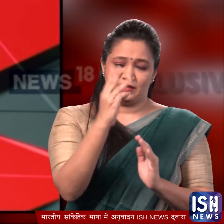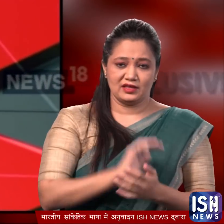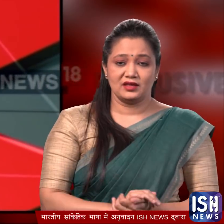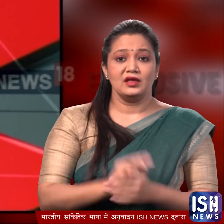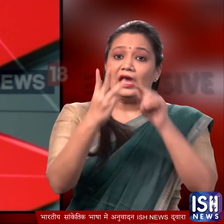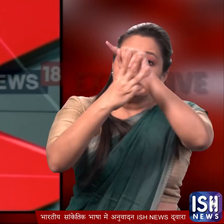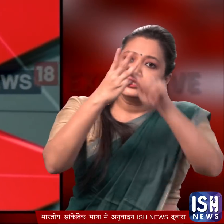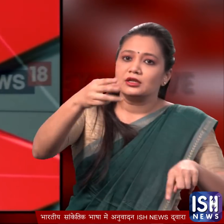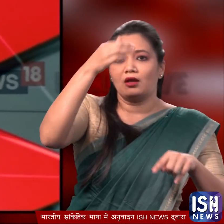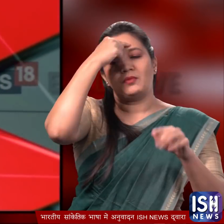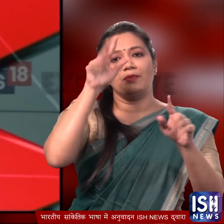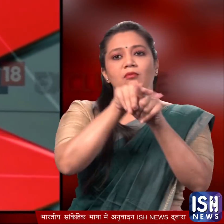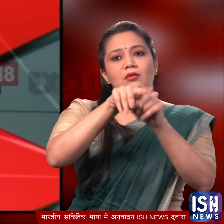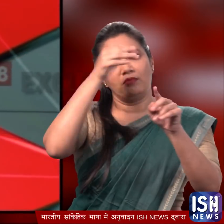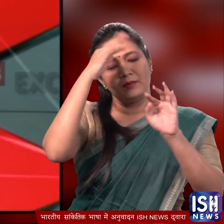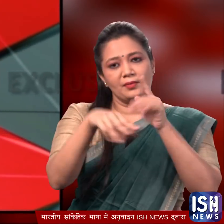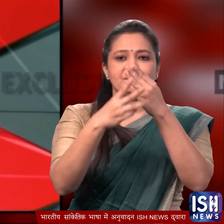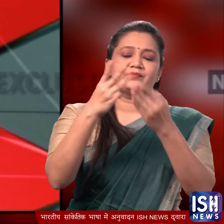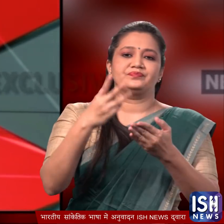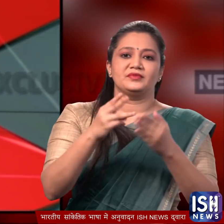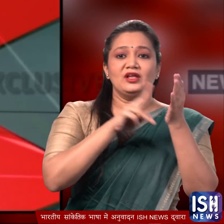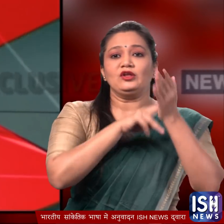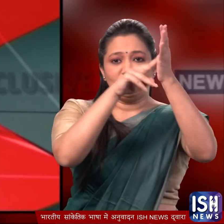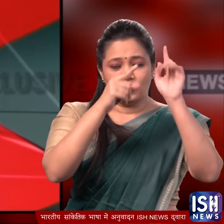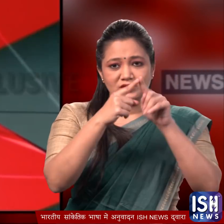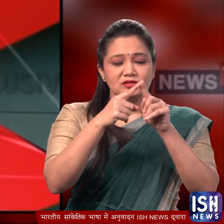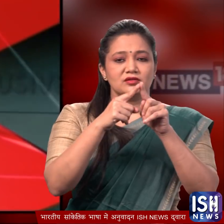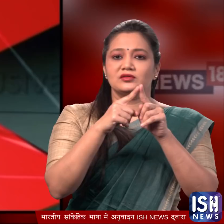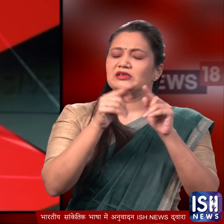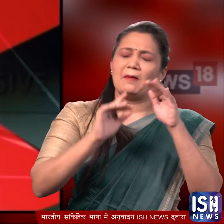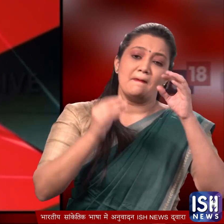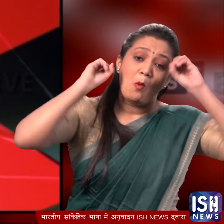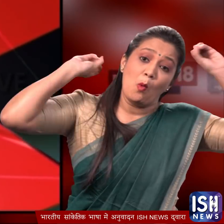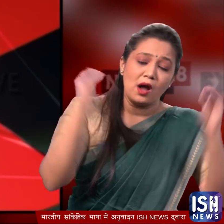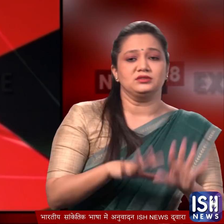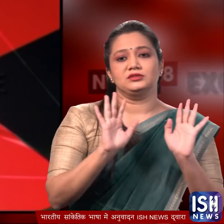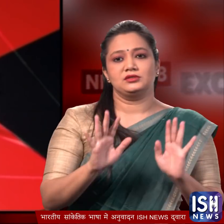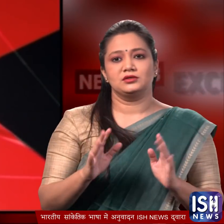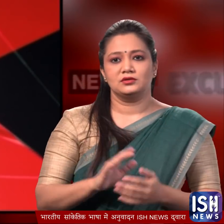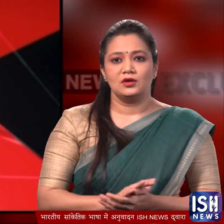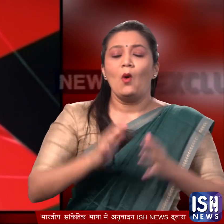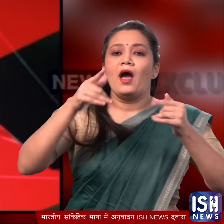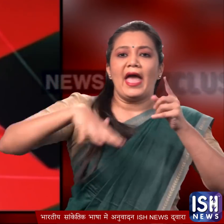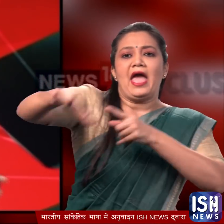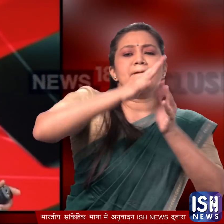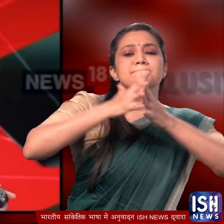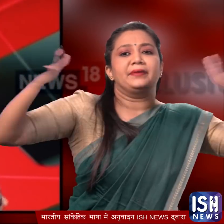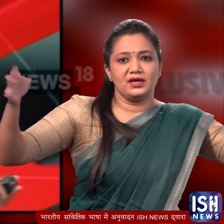में बटवारा हुआ और अब तीनों नगर निगमों का बंटाधार भी हो चुका है उत्री दिल्ली नगर निगम की हालत सबसे बुरी है क्योंकि इसका दायरा बड़ा है और